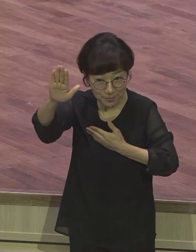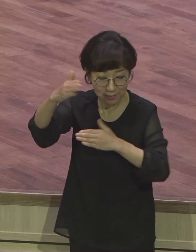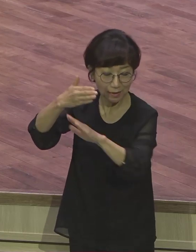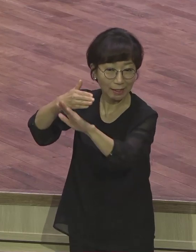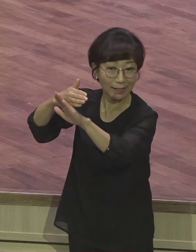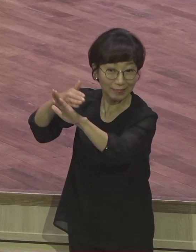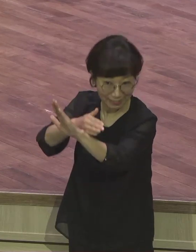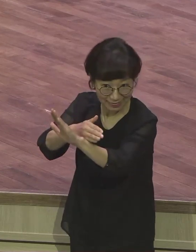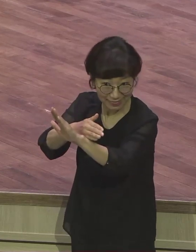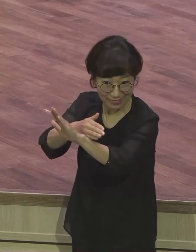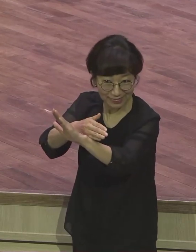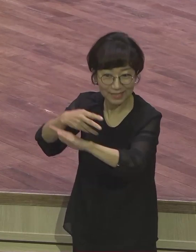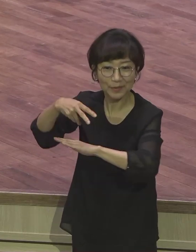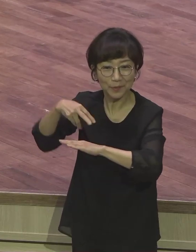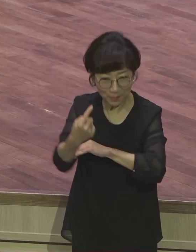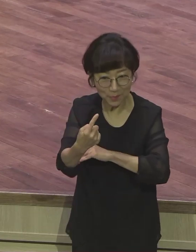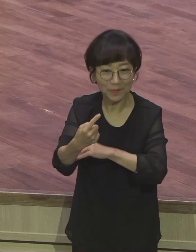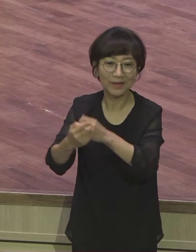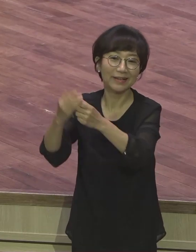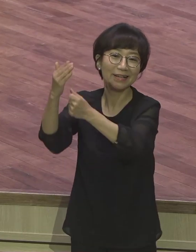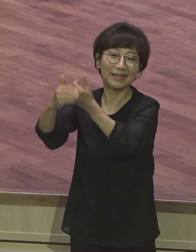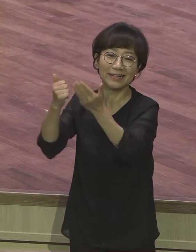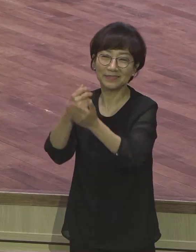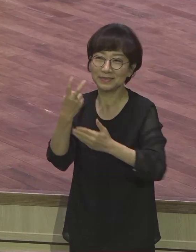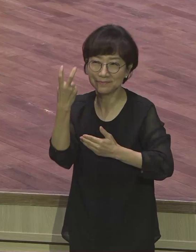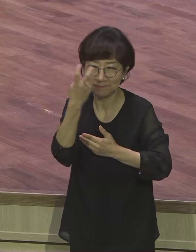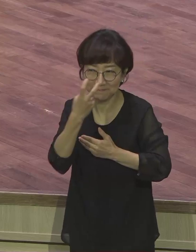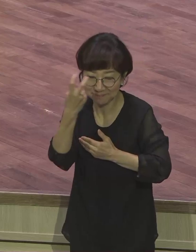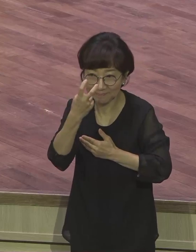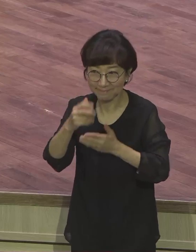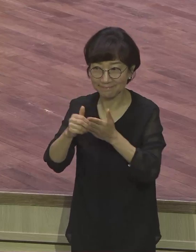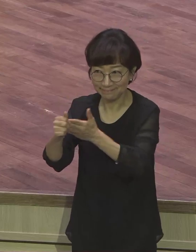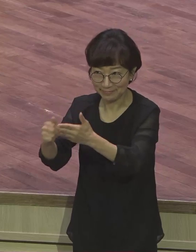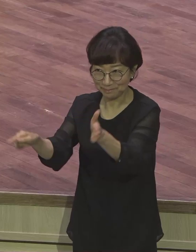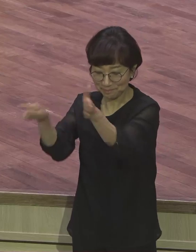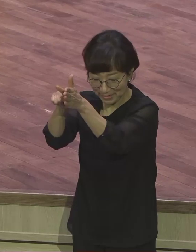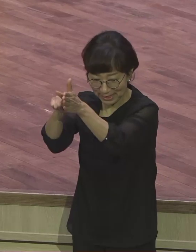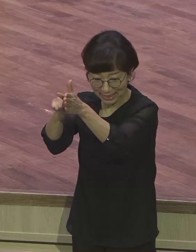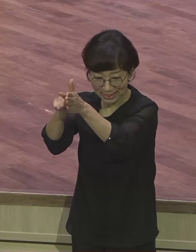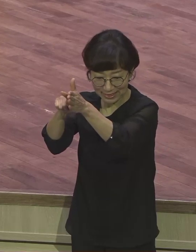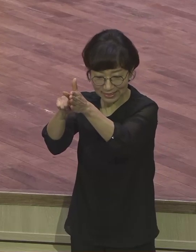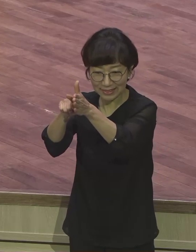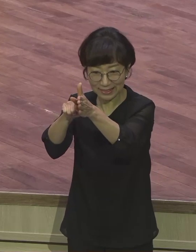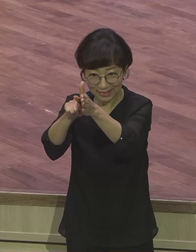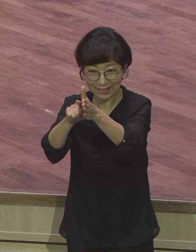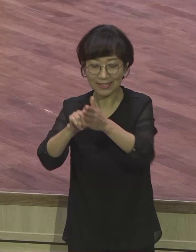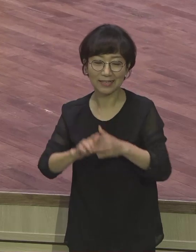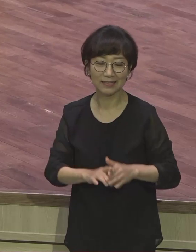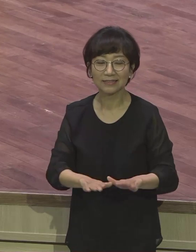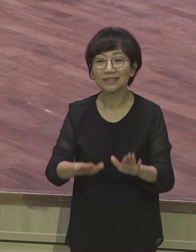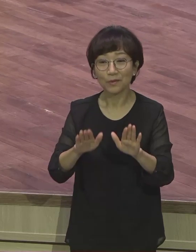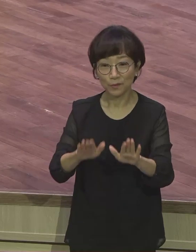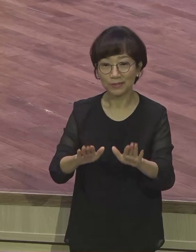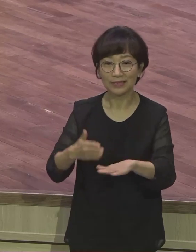반년도 하나님이 지켜줄 줄로 믿습니다. 그런 고백으로 하나님을 감사하는 거예요.